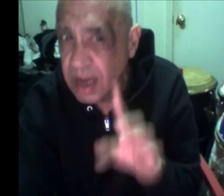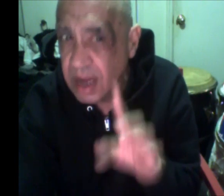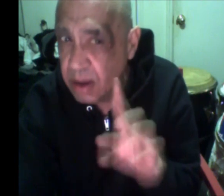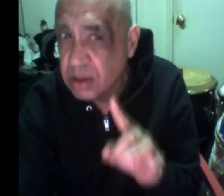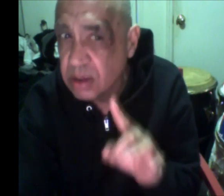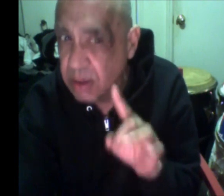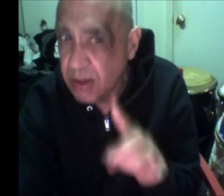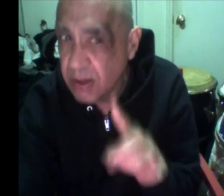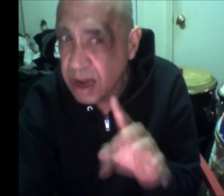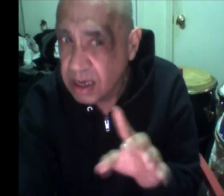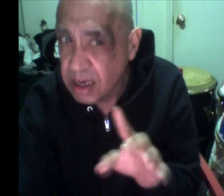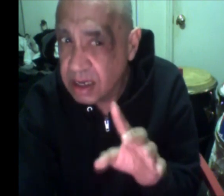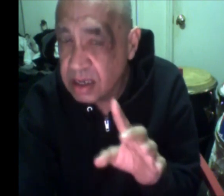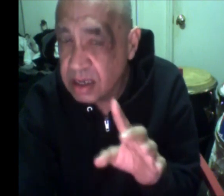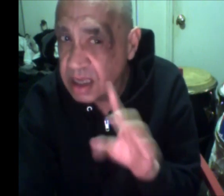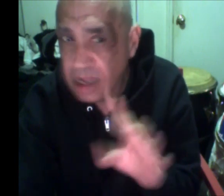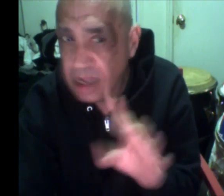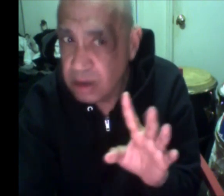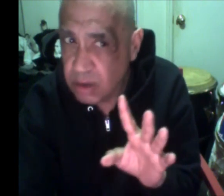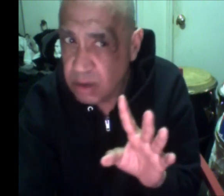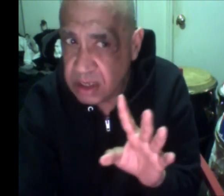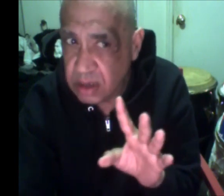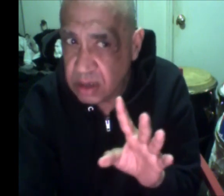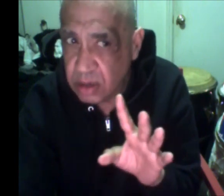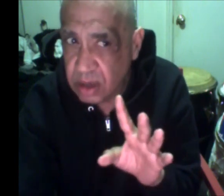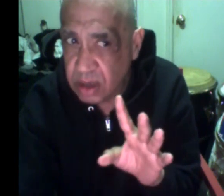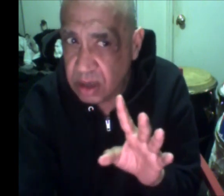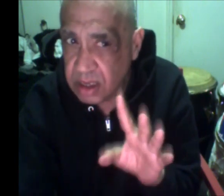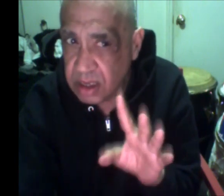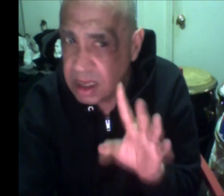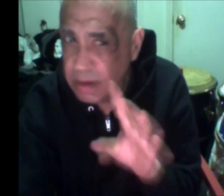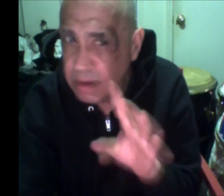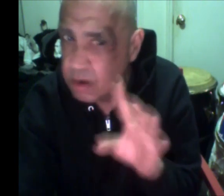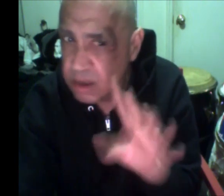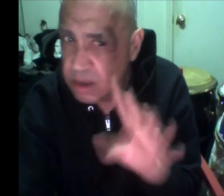abajo y te van a bajar, es 3 mil no esté, te lo digo de viola, es 3 mil no esté.